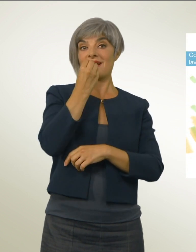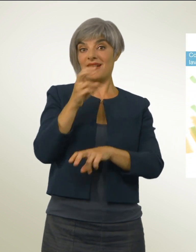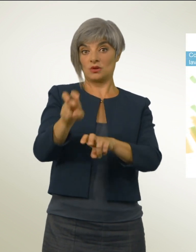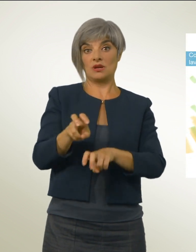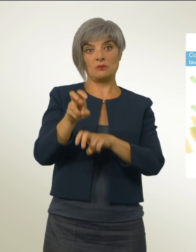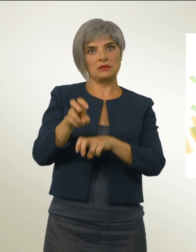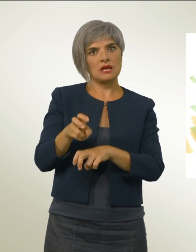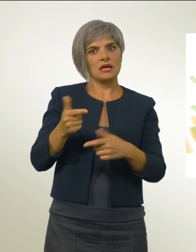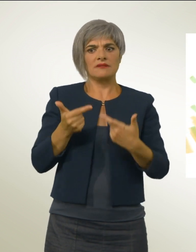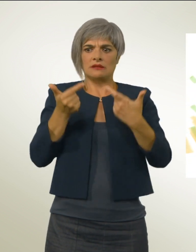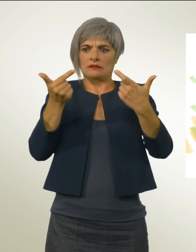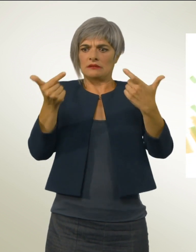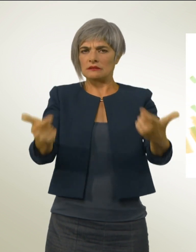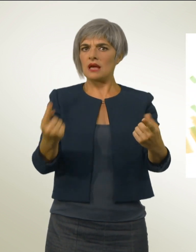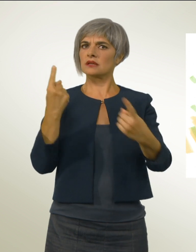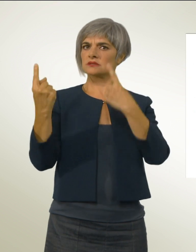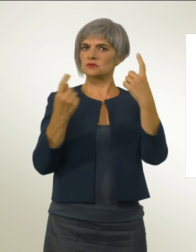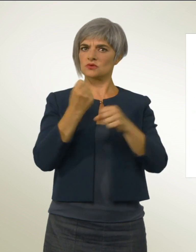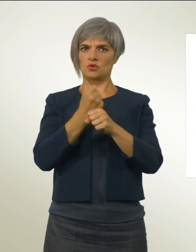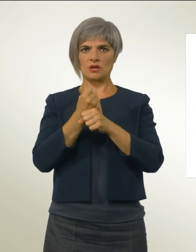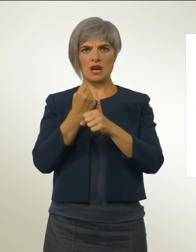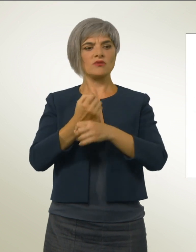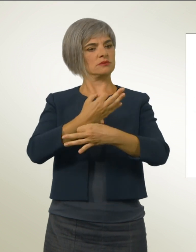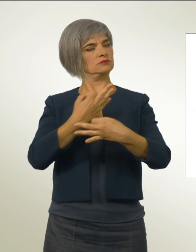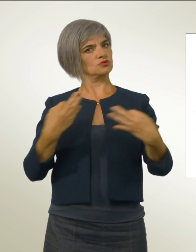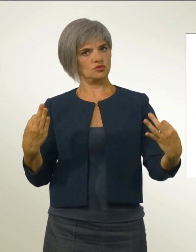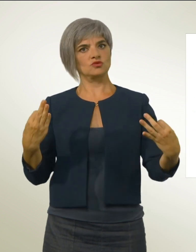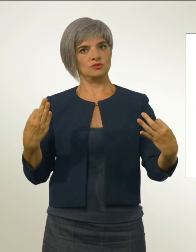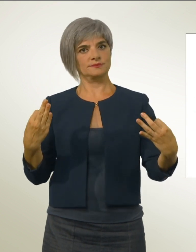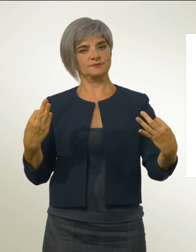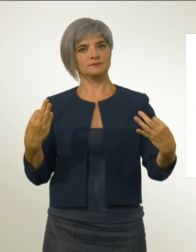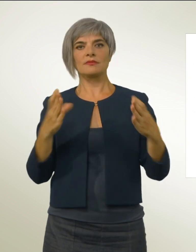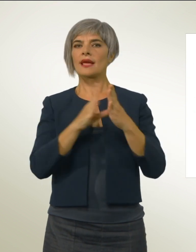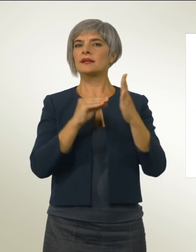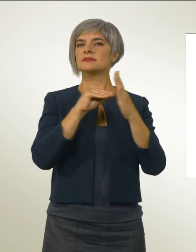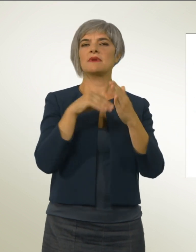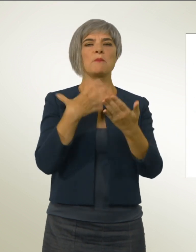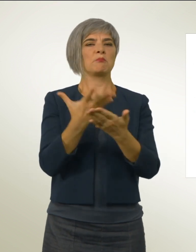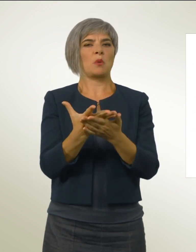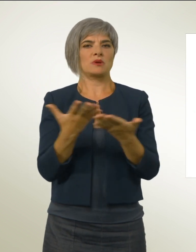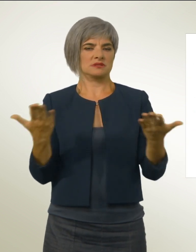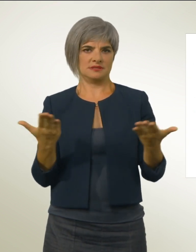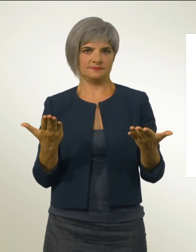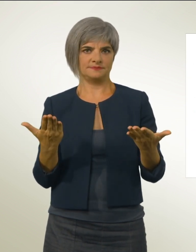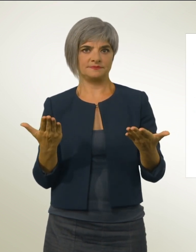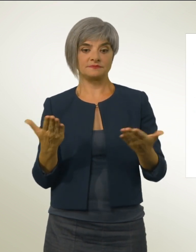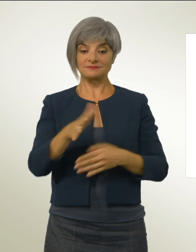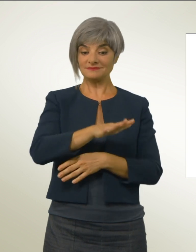eque ai propri impiegati. Al riguardo, l'iniziativa propone le seguenti misure. Il settore alimentare dovrebbe ad